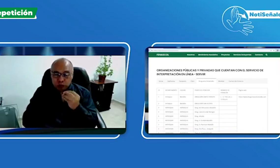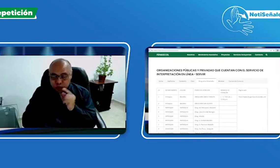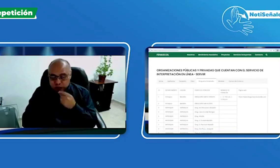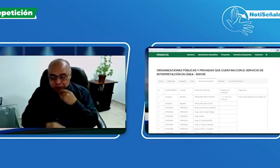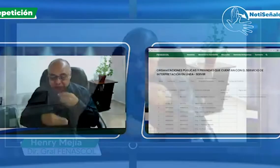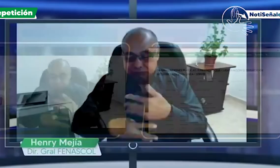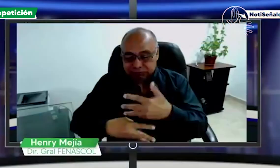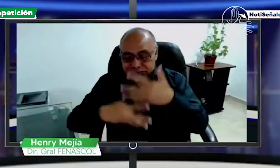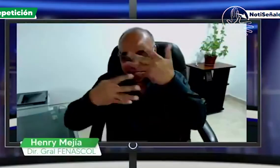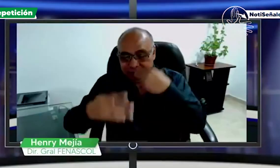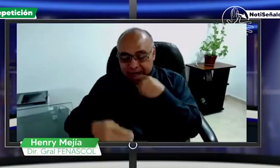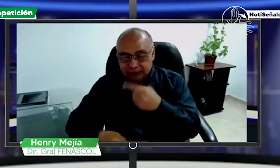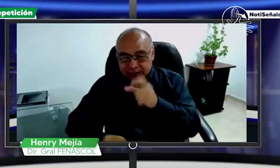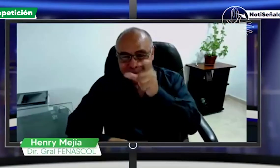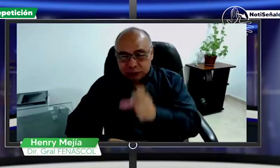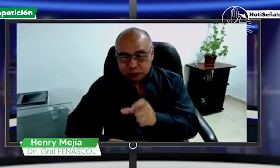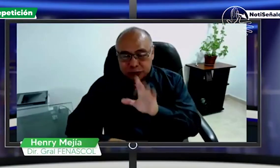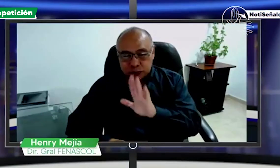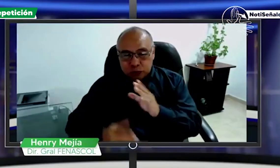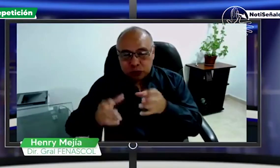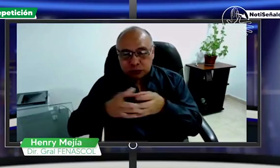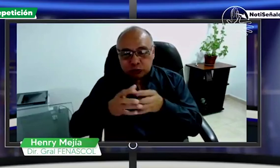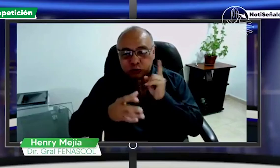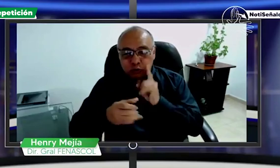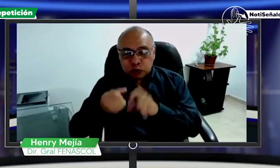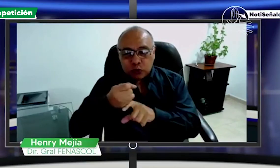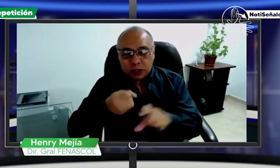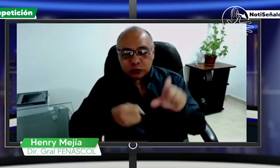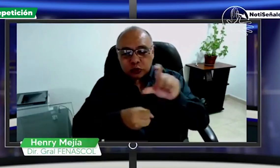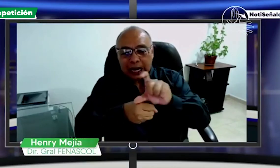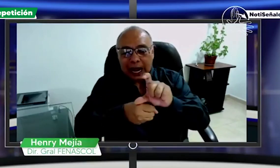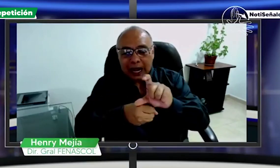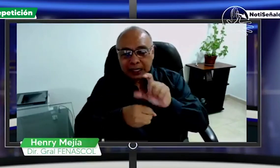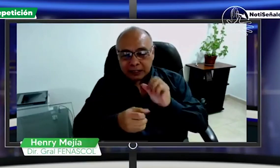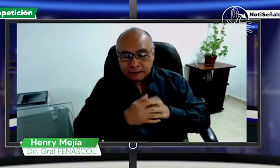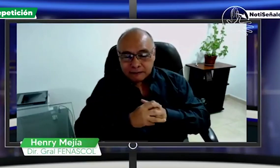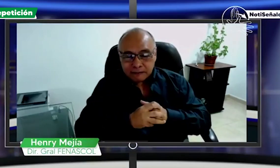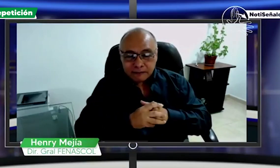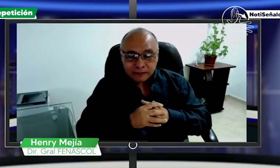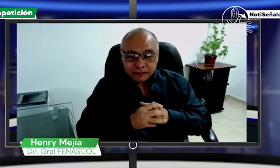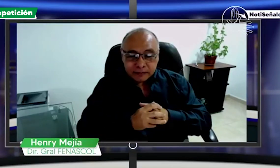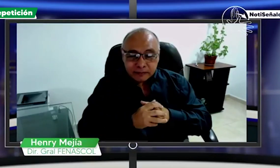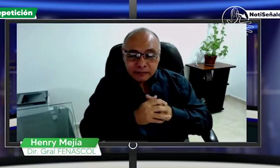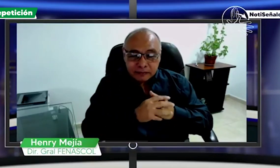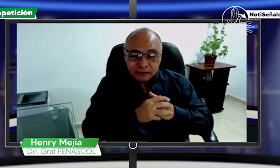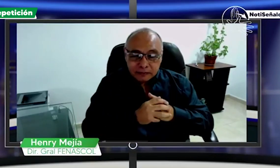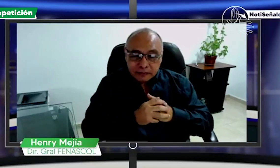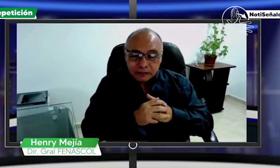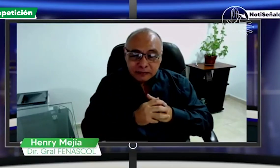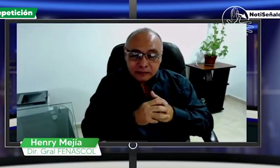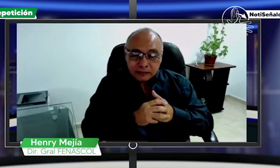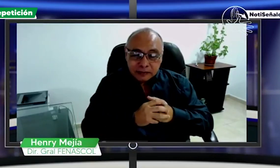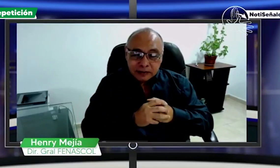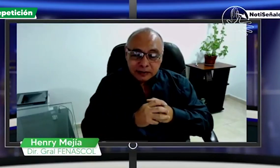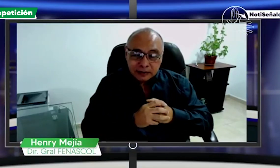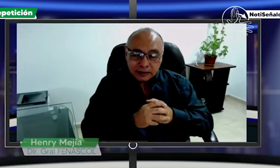subsidio y pues a ellos les gustó mucho que se hiciera esta actividad la verdad de Azorcal nos están dando este